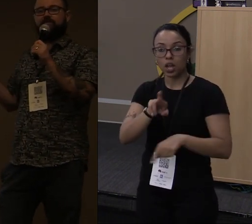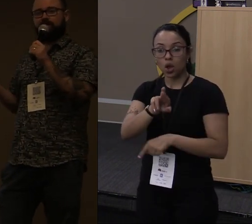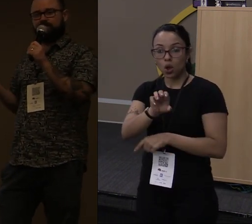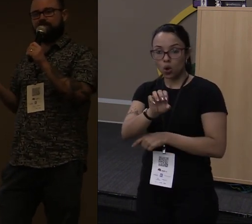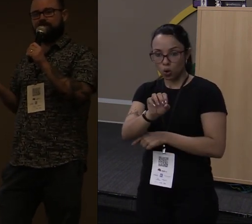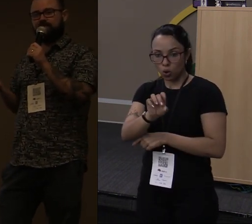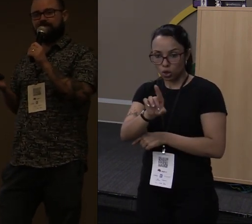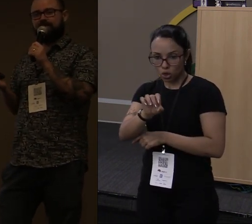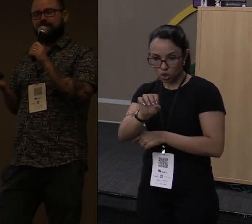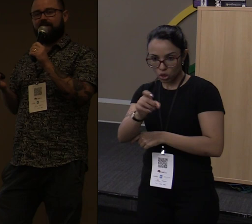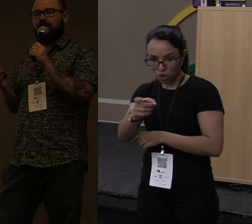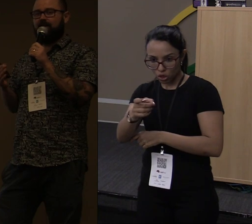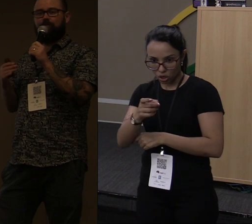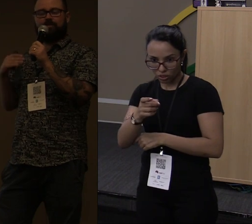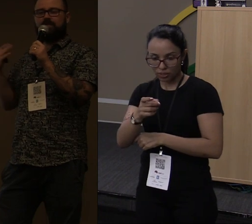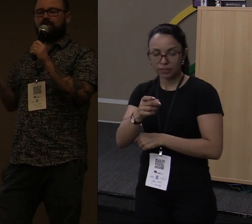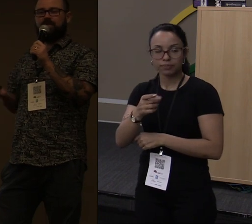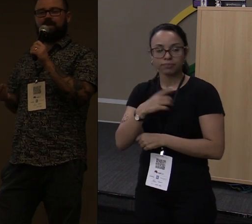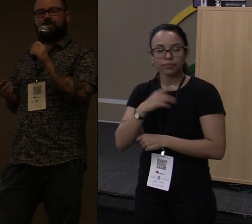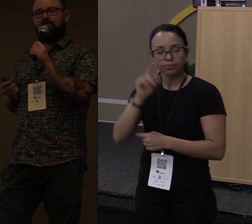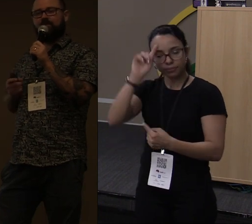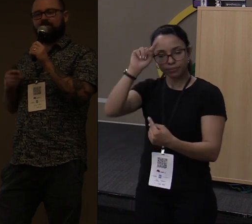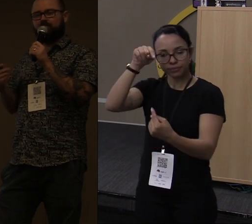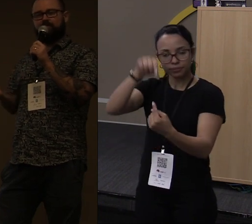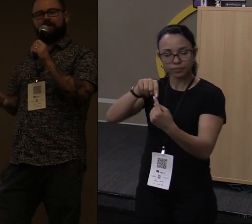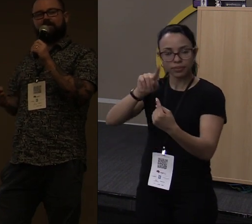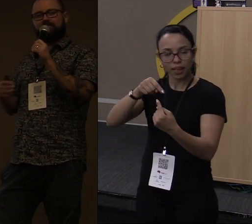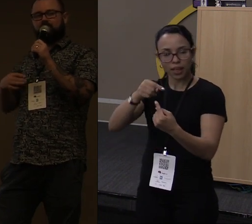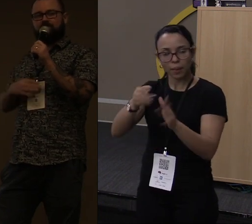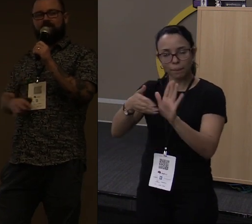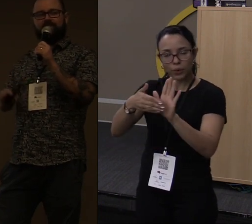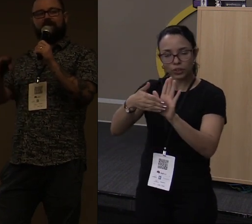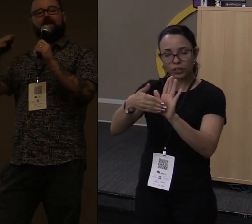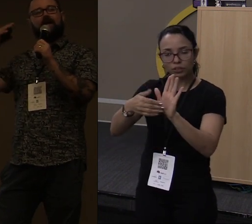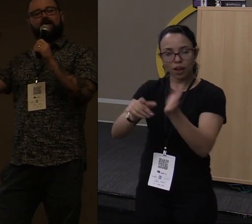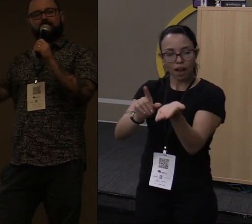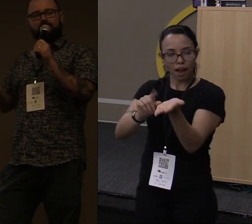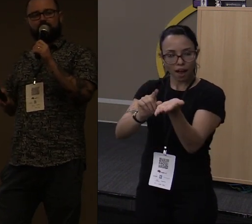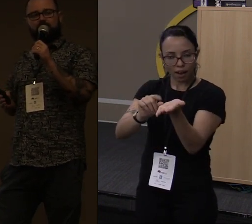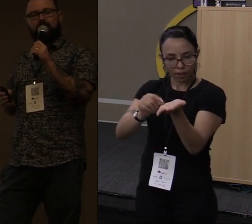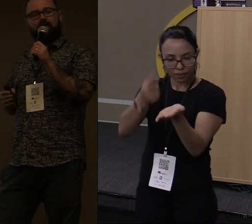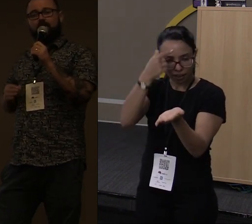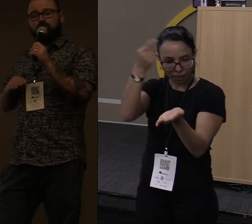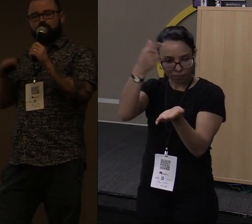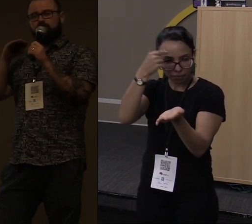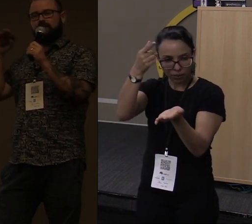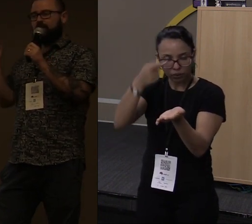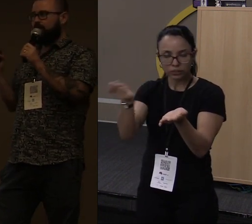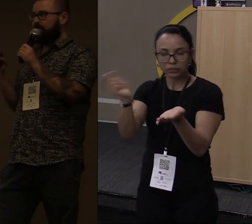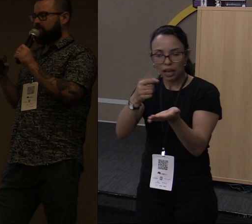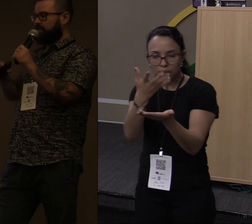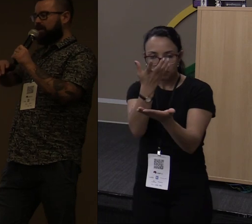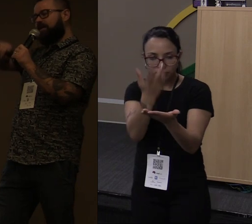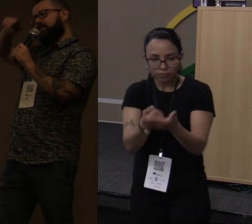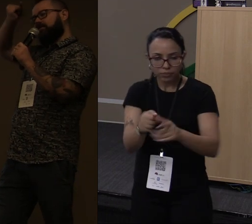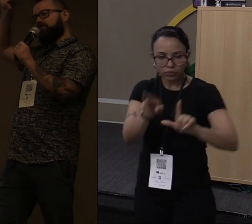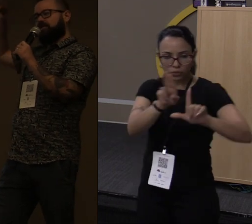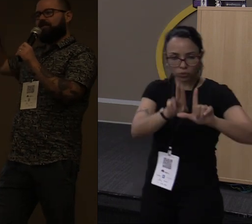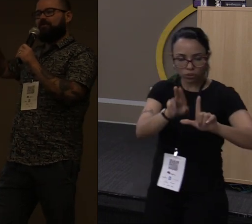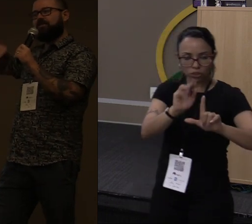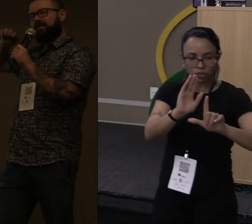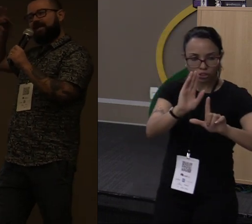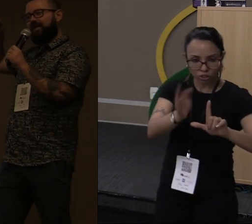100% em Rust. Essa é a É um projeto acadêmico, mas é super bacana, você já consegue instalar e usar. Tudo nele é em Rust, até